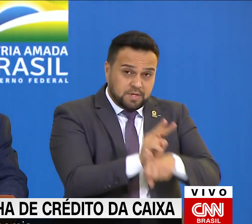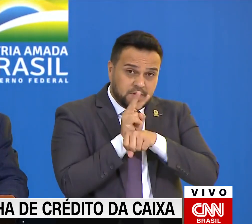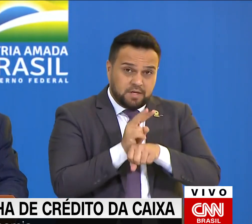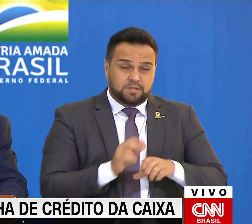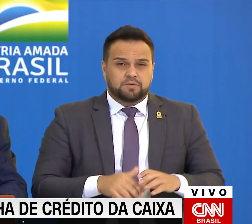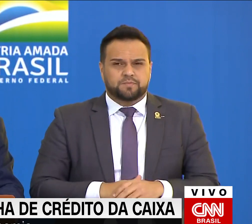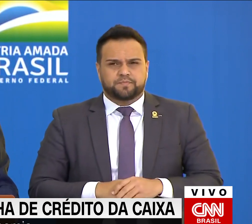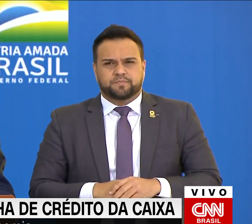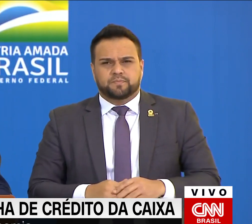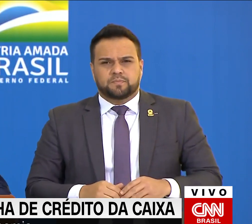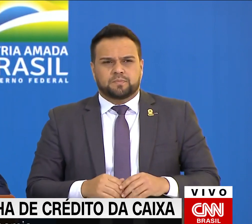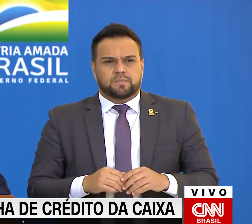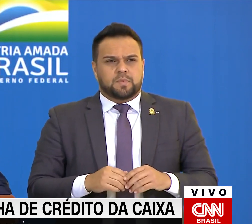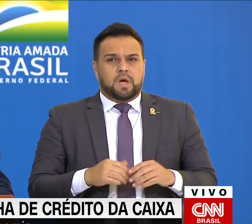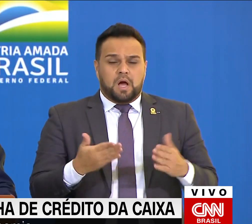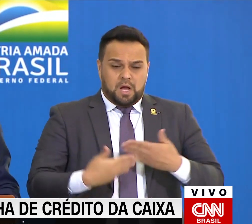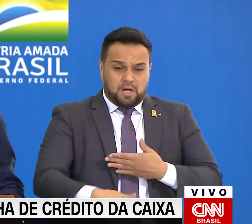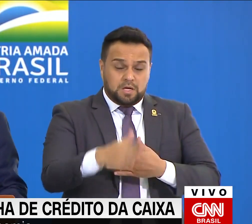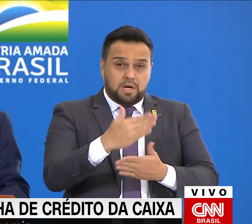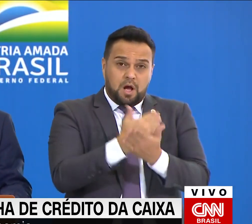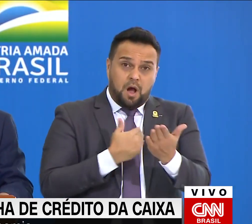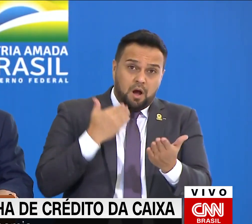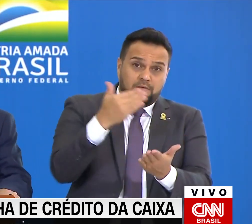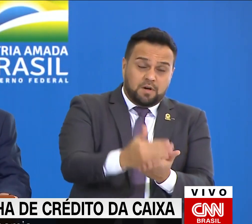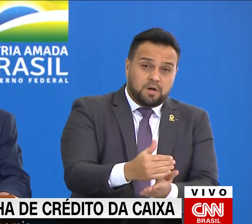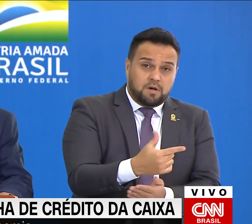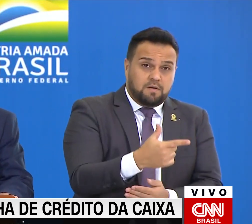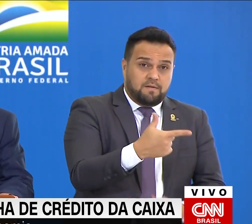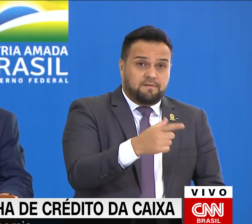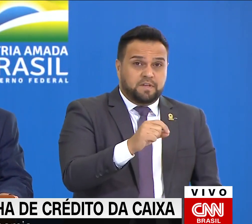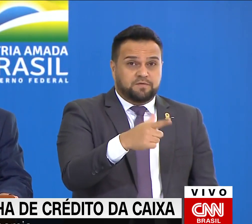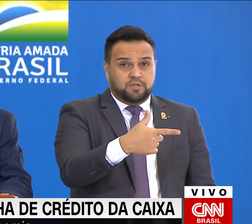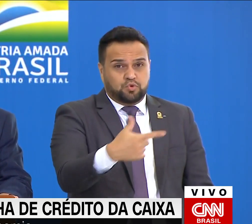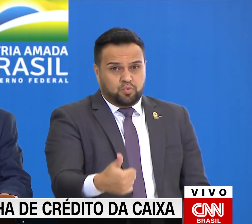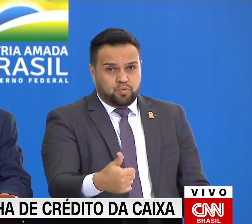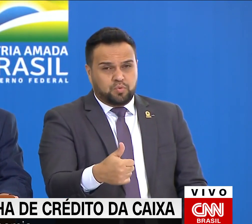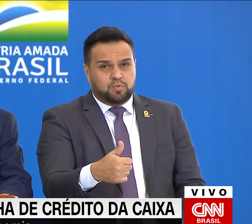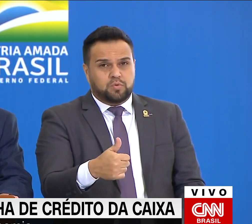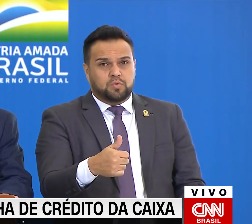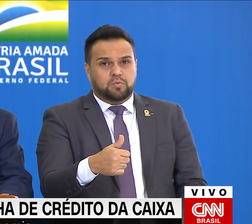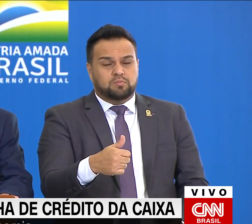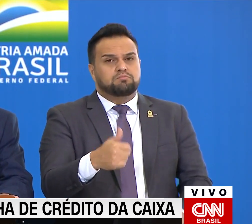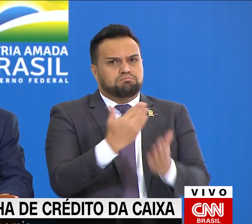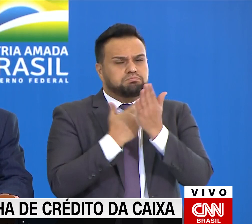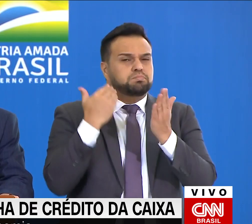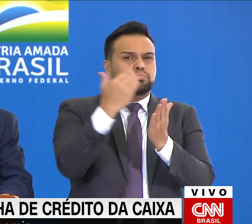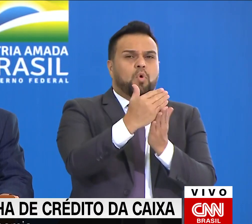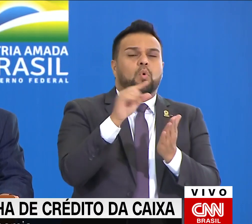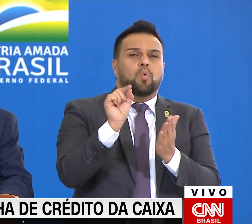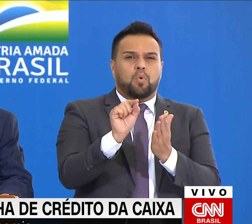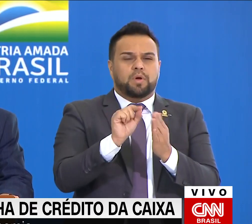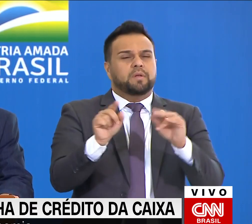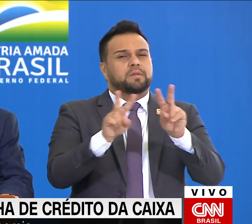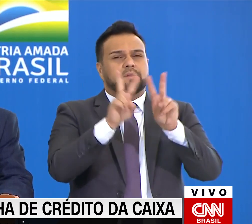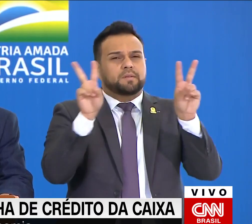Nós avançamos esse ano de 2021 com o nosso lema